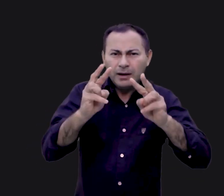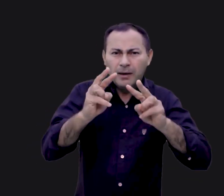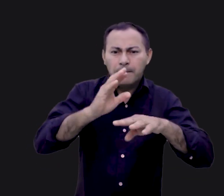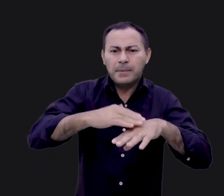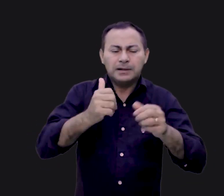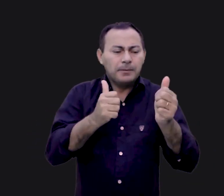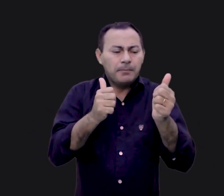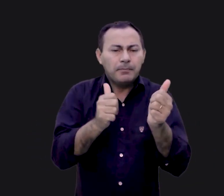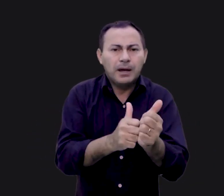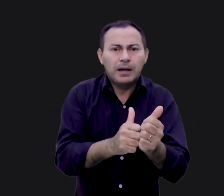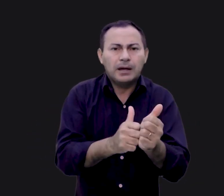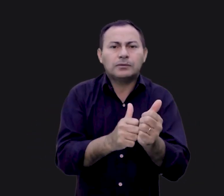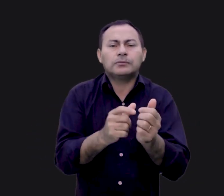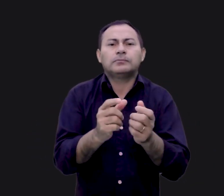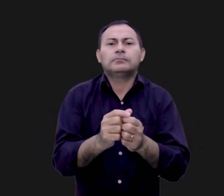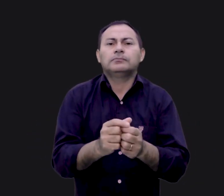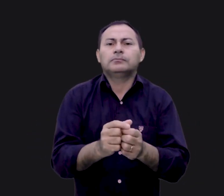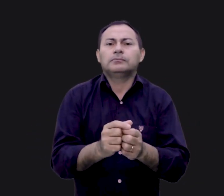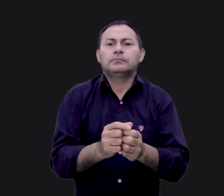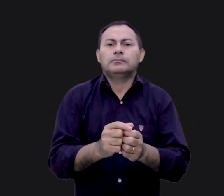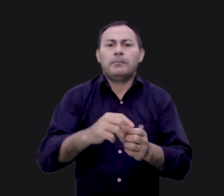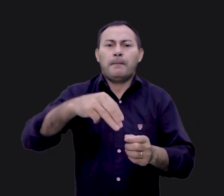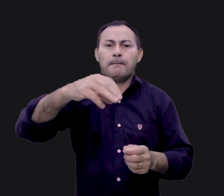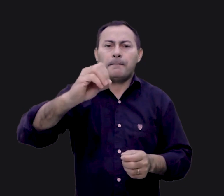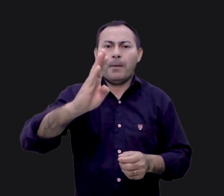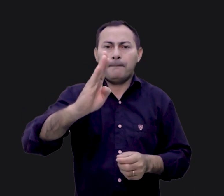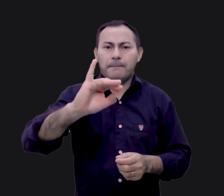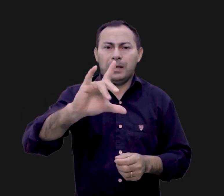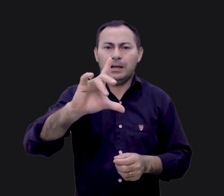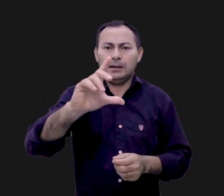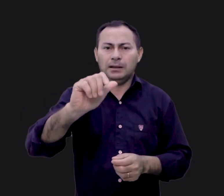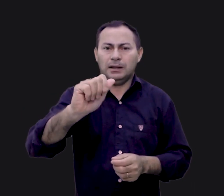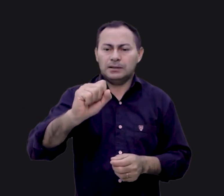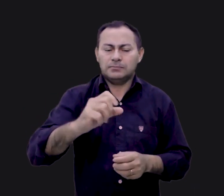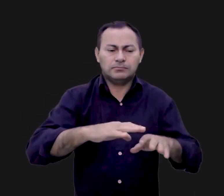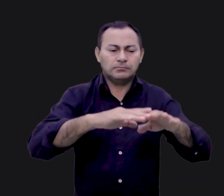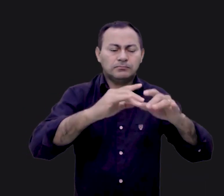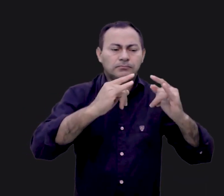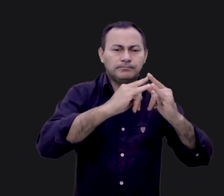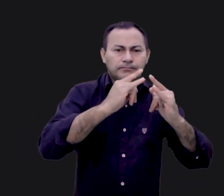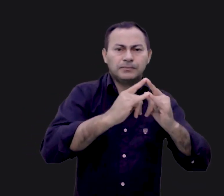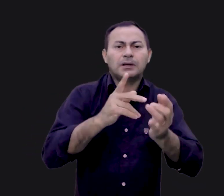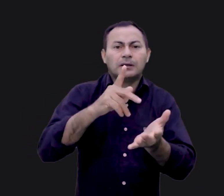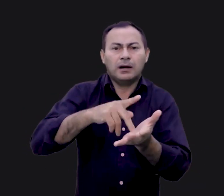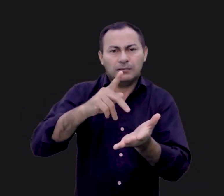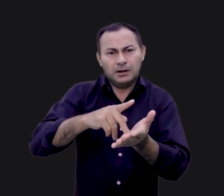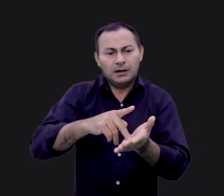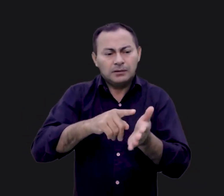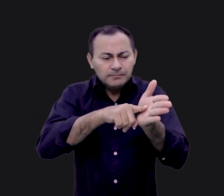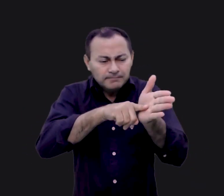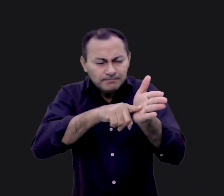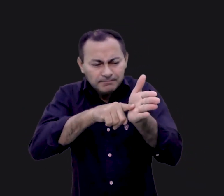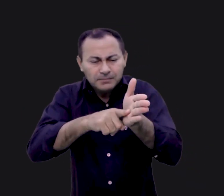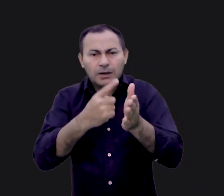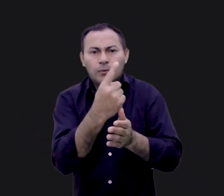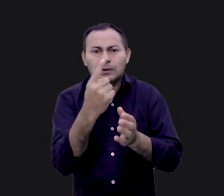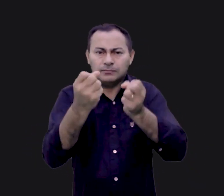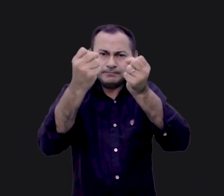mais de perto para estas mobílias. Na verdade, vamos examinar uma de cada vez.